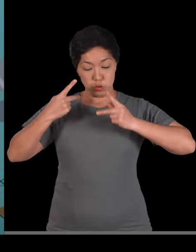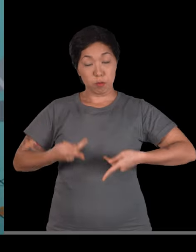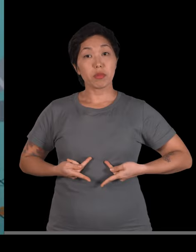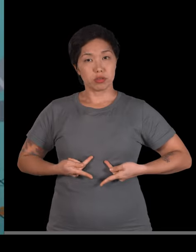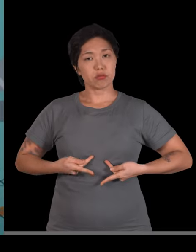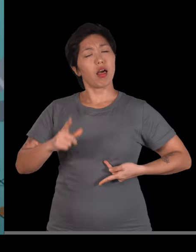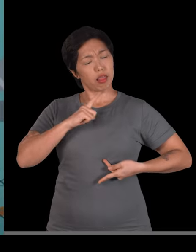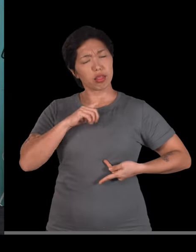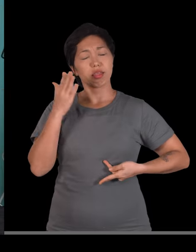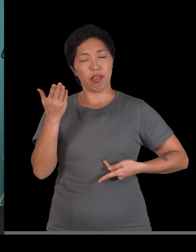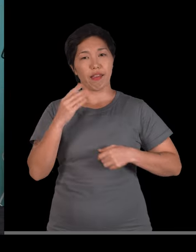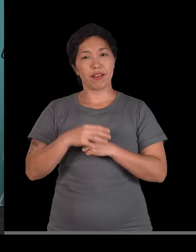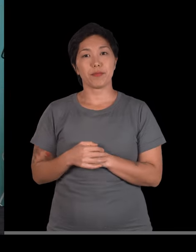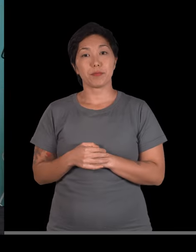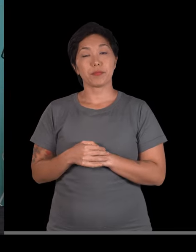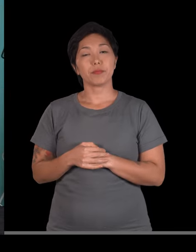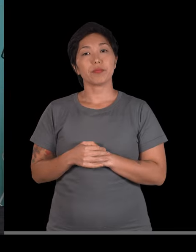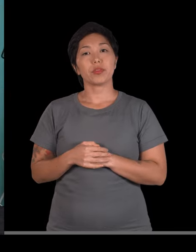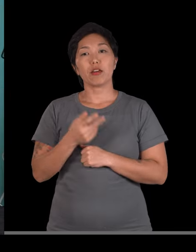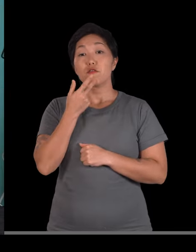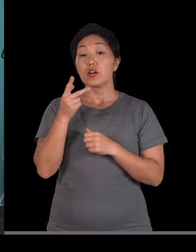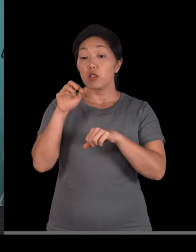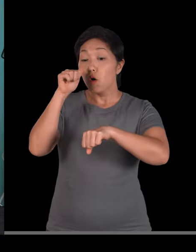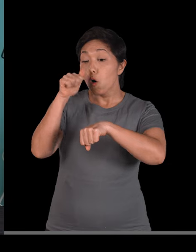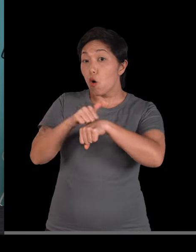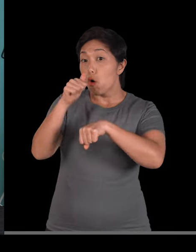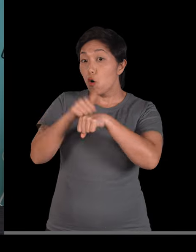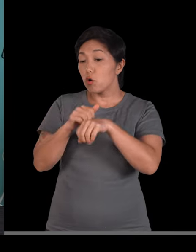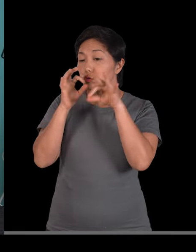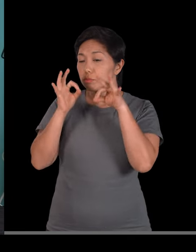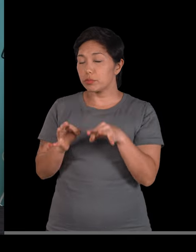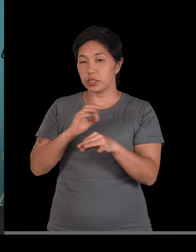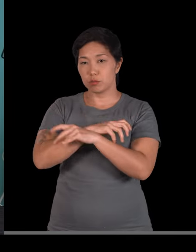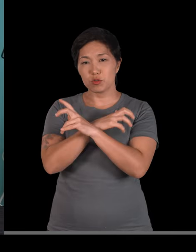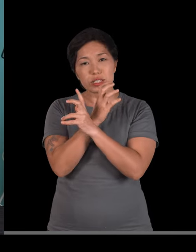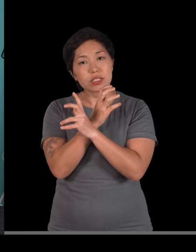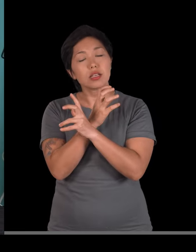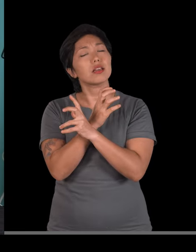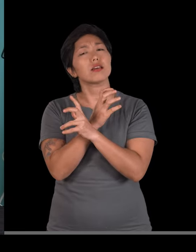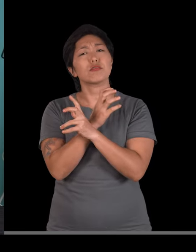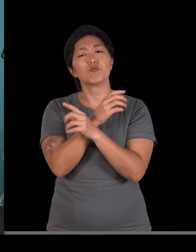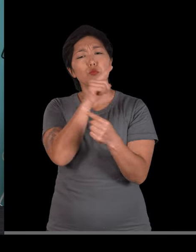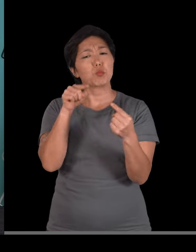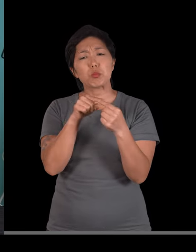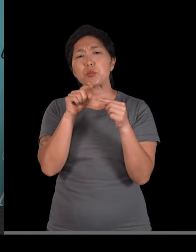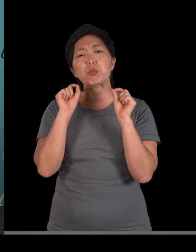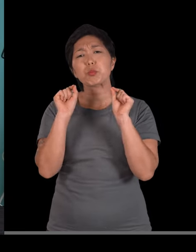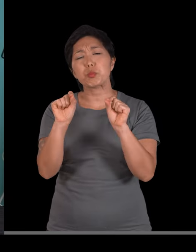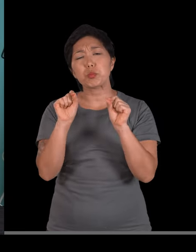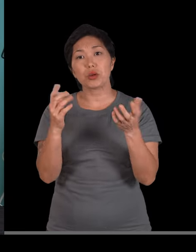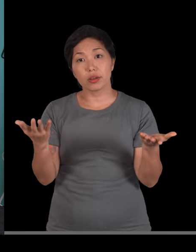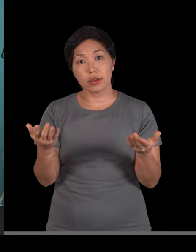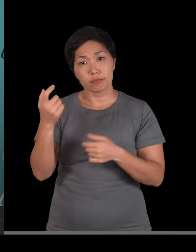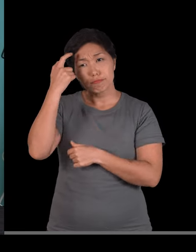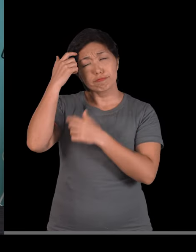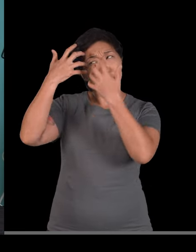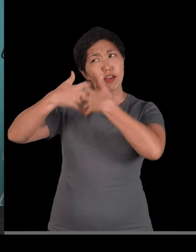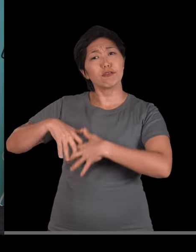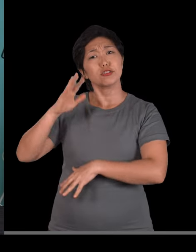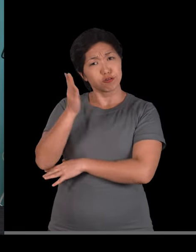tecido ósseo. Mas agora falando dos ossos em si, falando do esqueleto, qual a função do esqueleto? Você já parou pra pensar sobre isso?